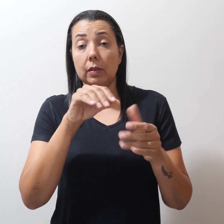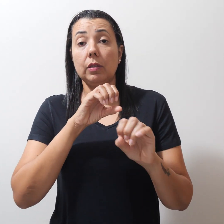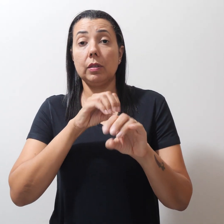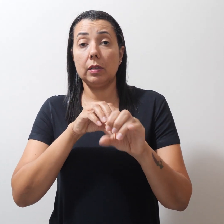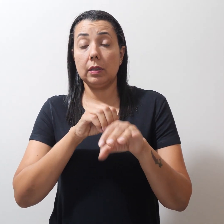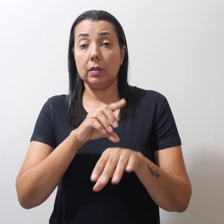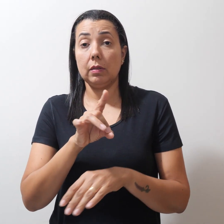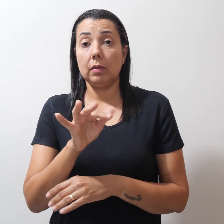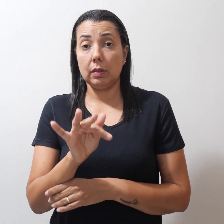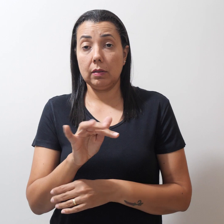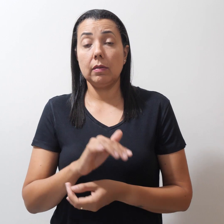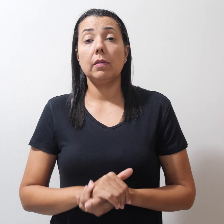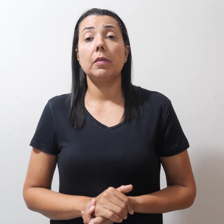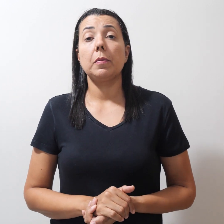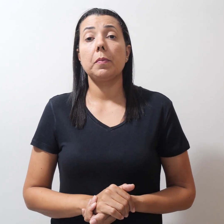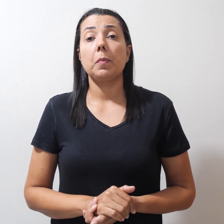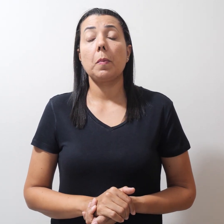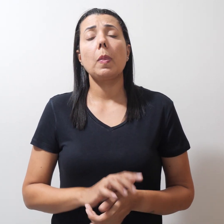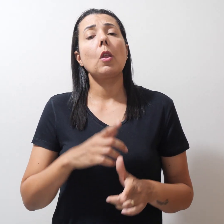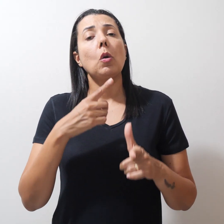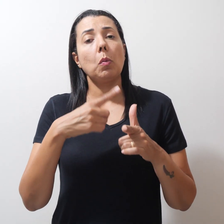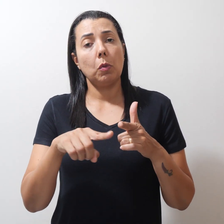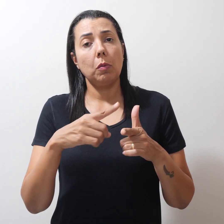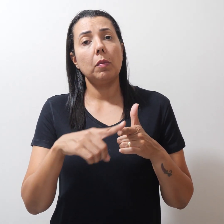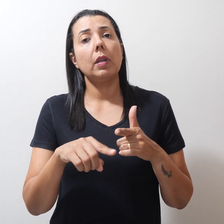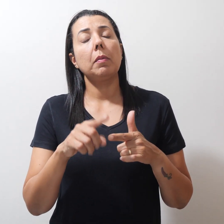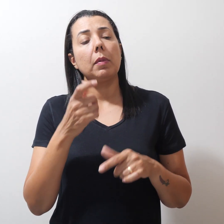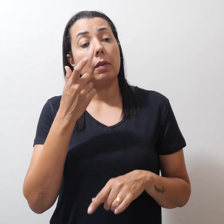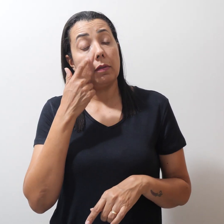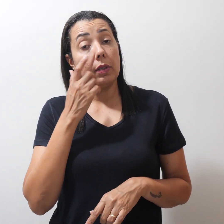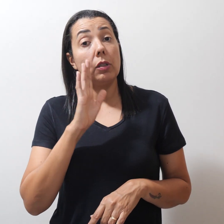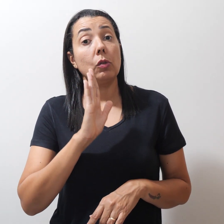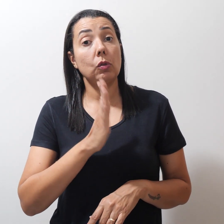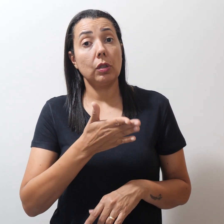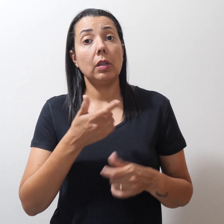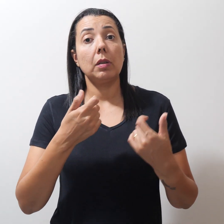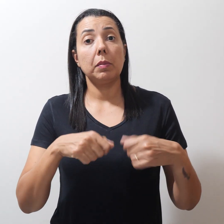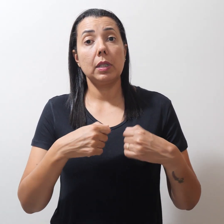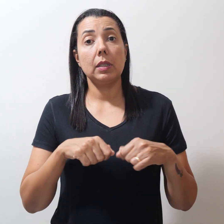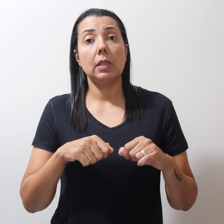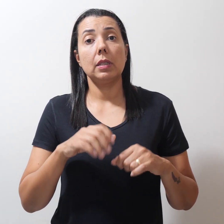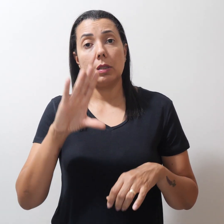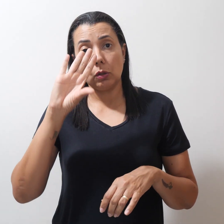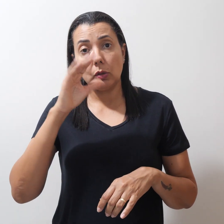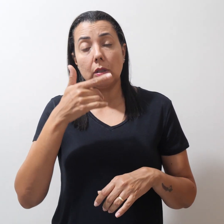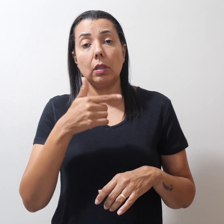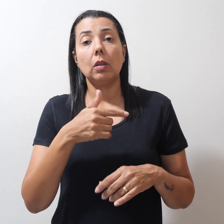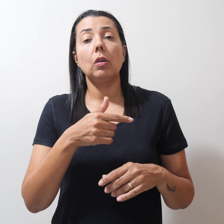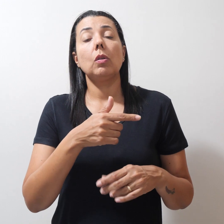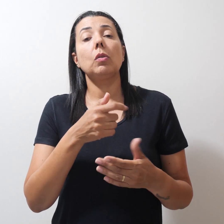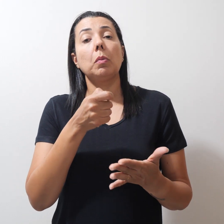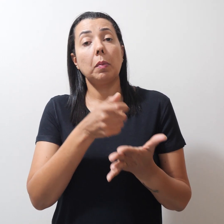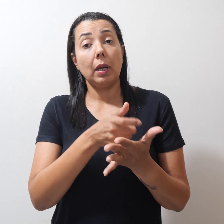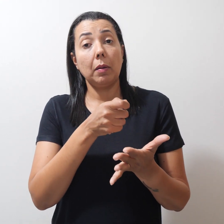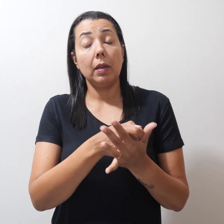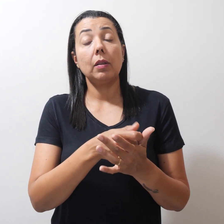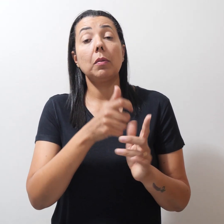Distrito Federal, o problema está identificado e deve ser sanado na folha do mês 8, com o